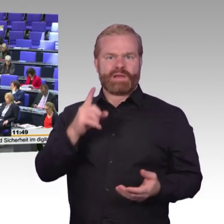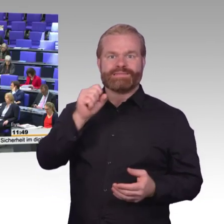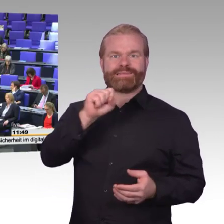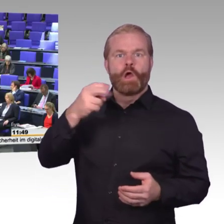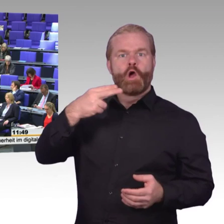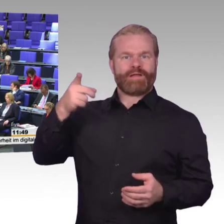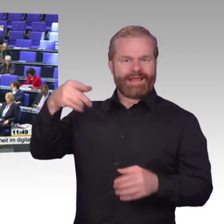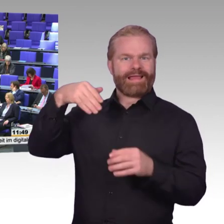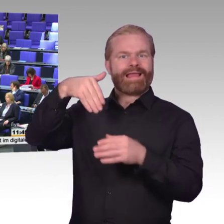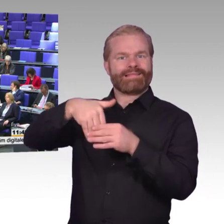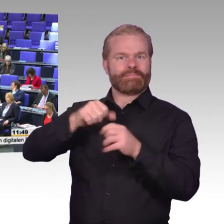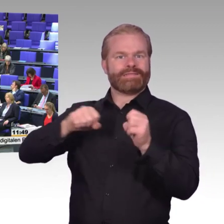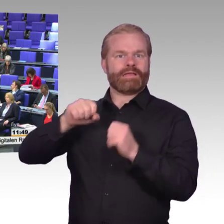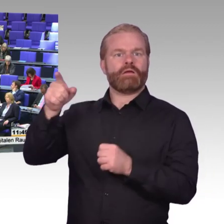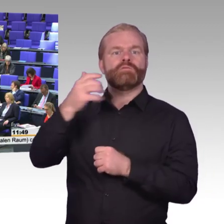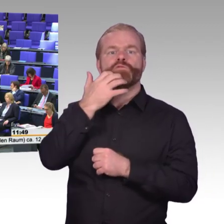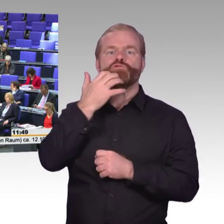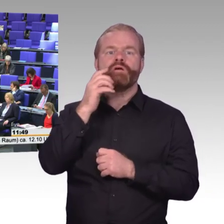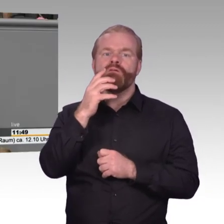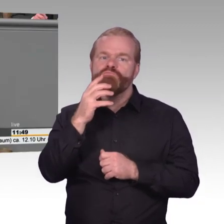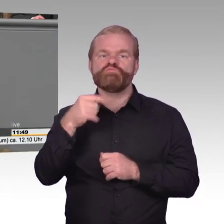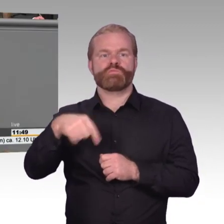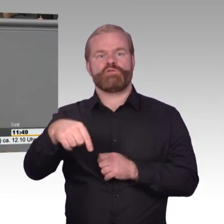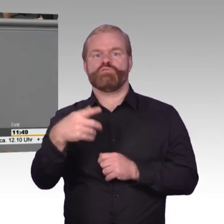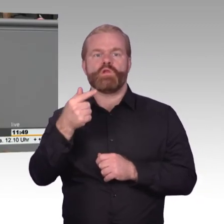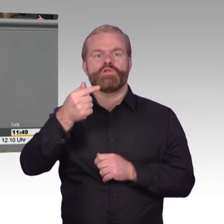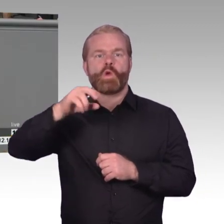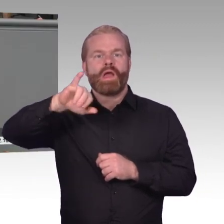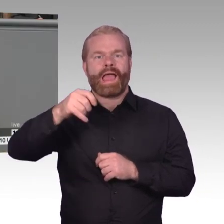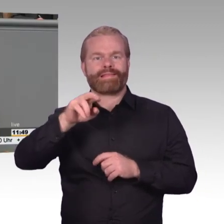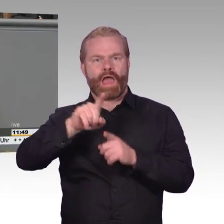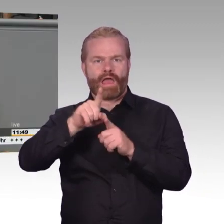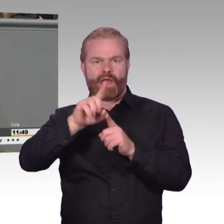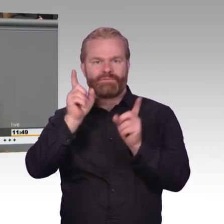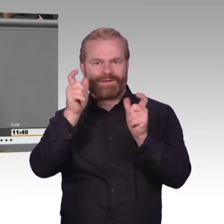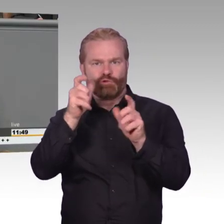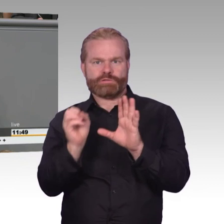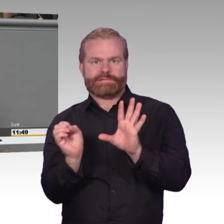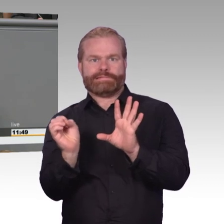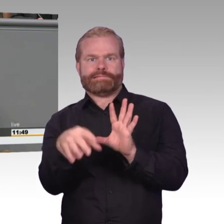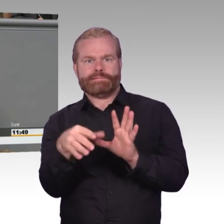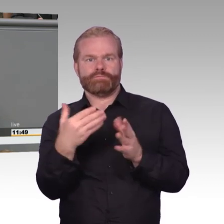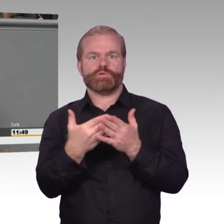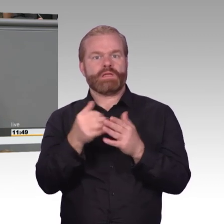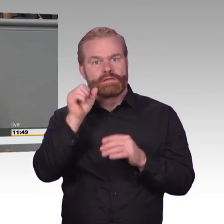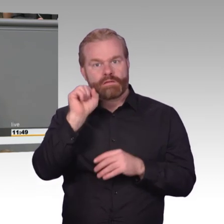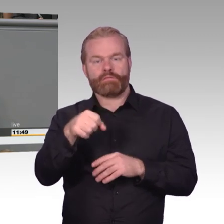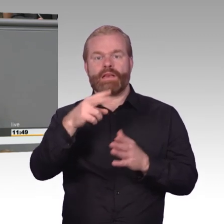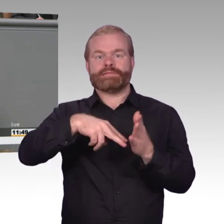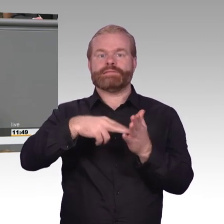Und drittens will die Bundesregierung Verschlüsselungen erschweren. Seit April 2017 gibt es die zentrale